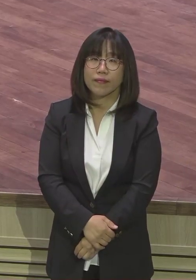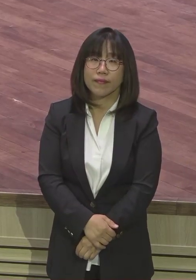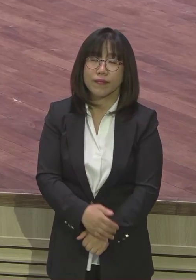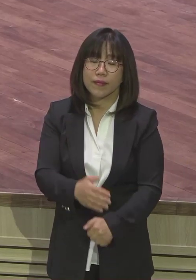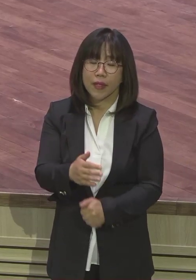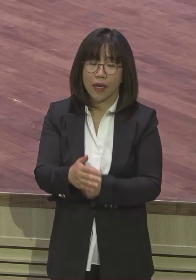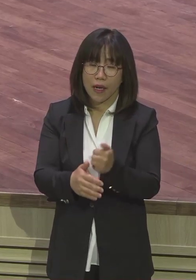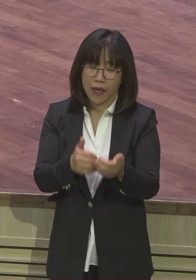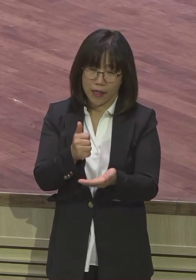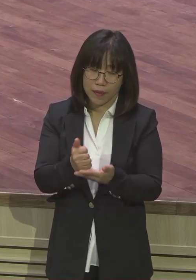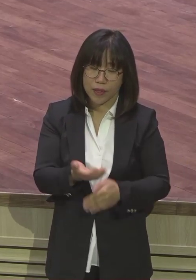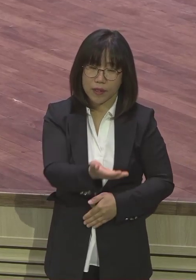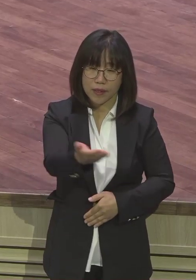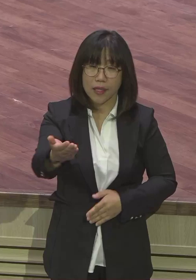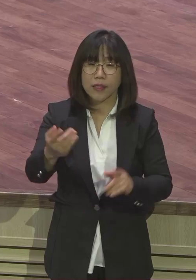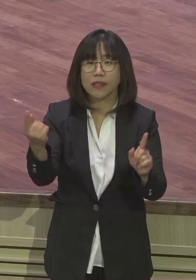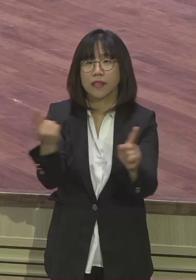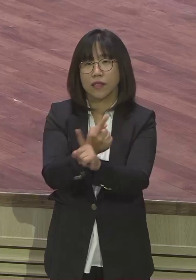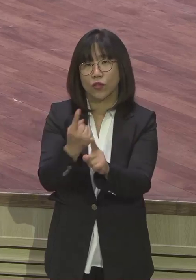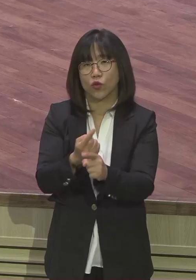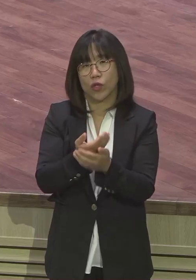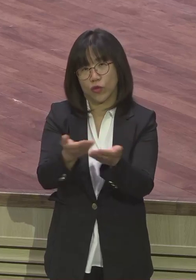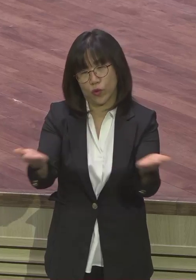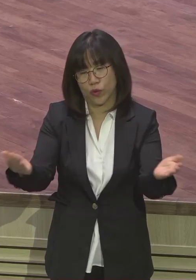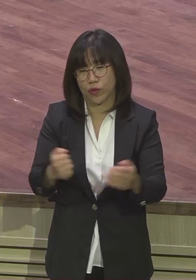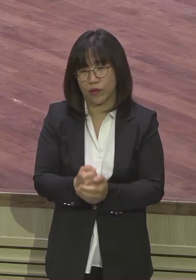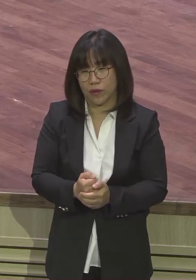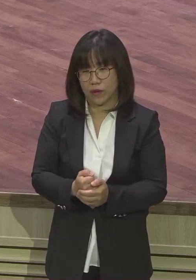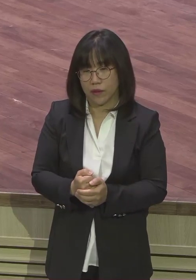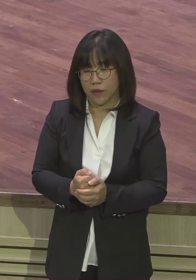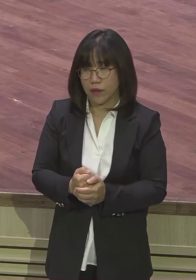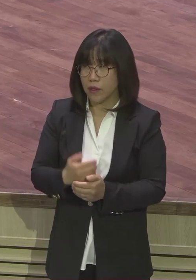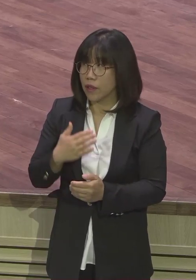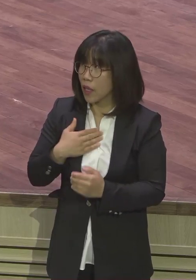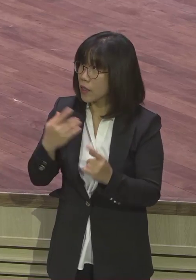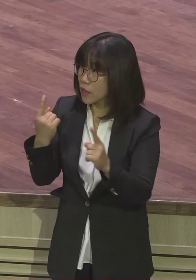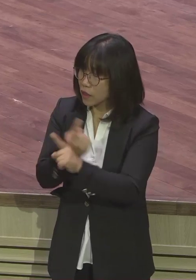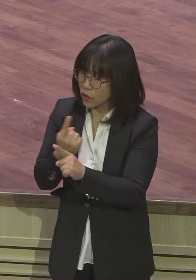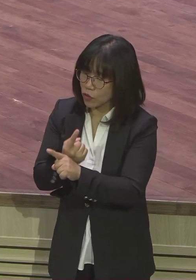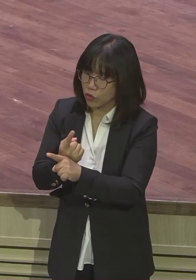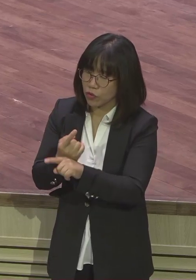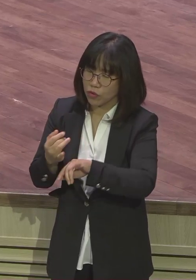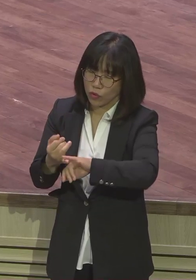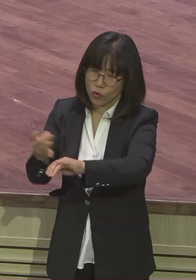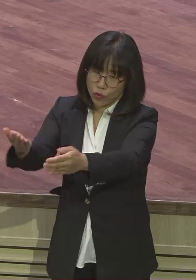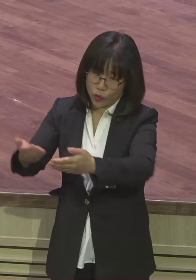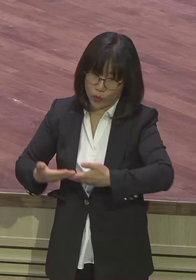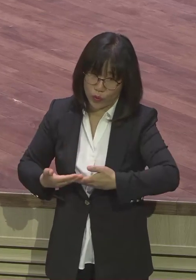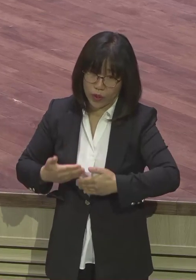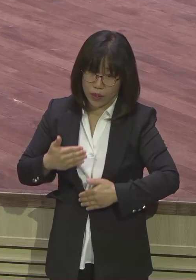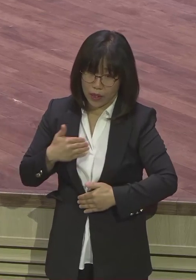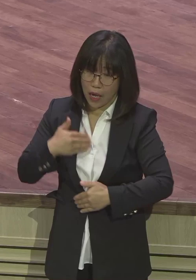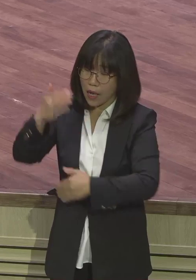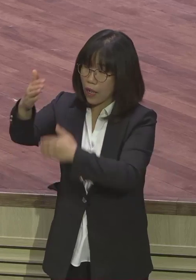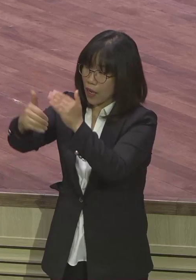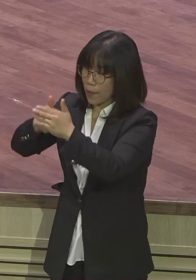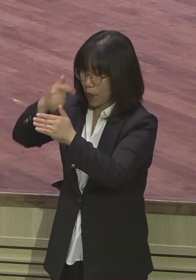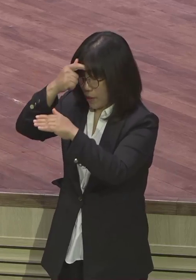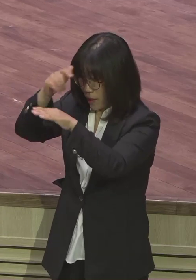치유하십니다 나를 치유 못한 하나님 왜 믿어요 예배를 드리려고 가지고 하나님 앞에 치유 못 받은